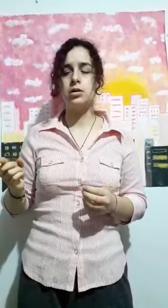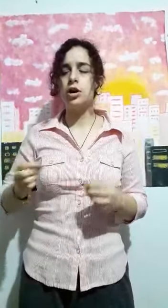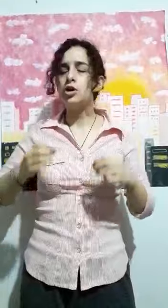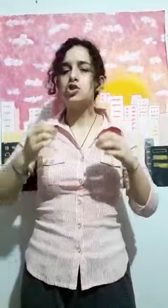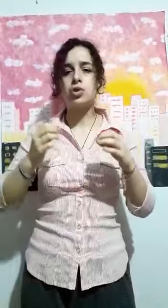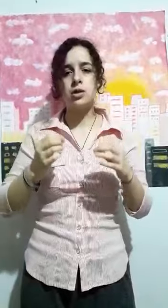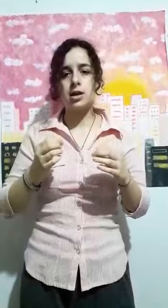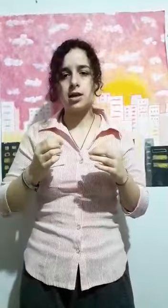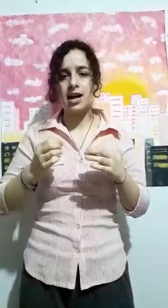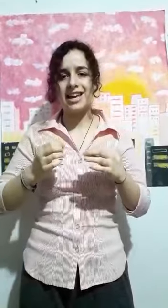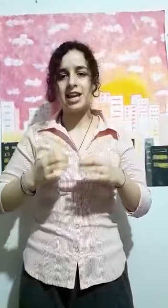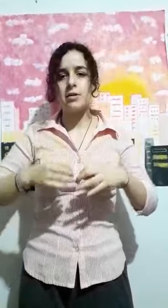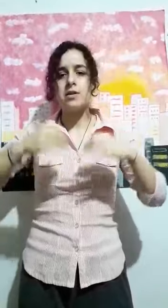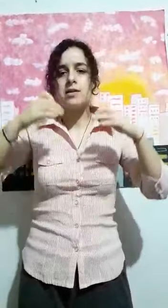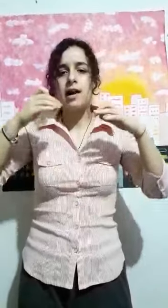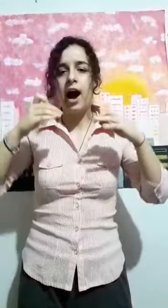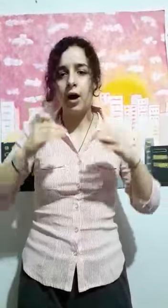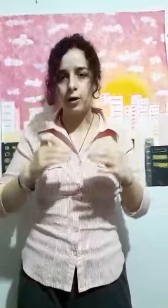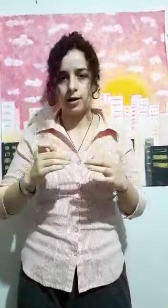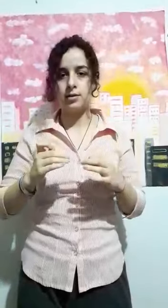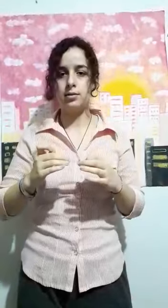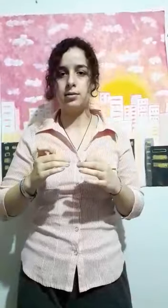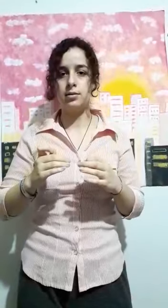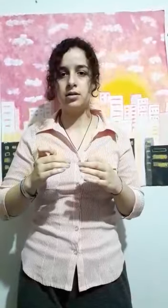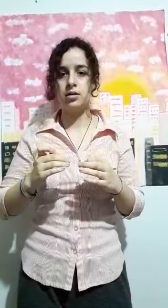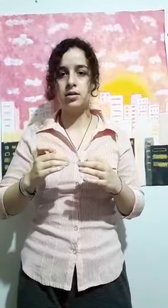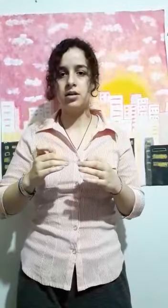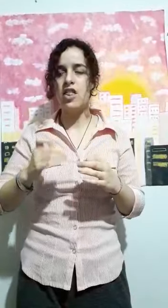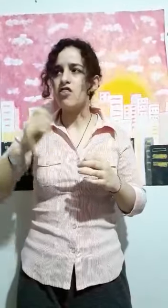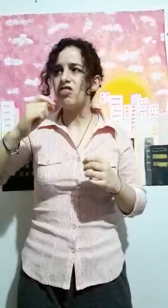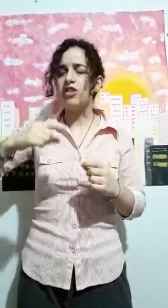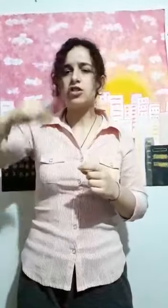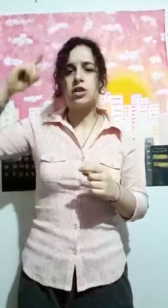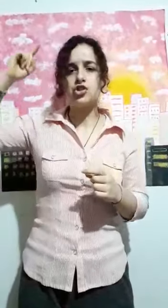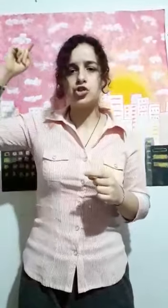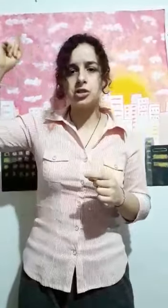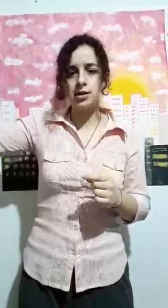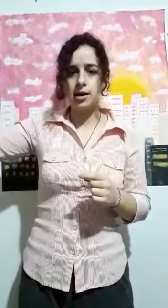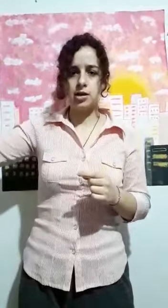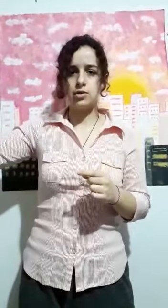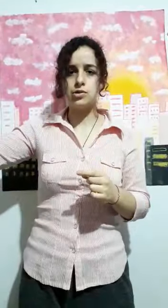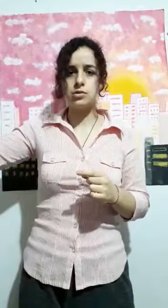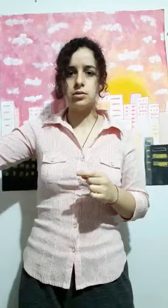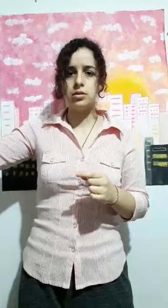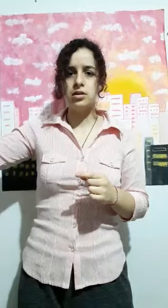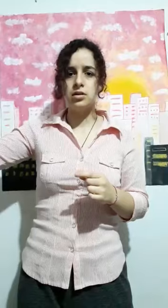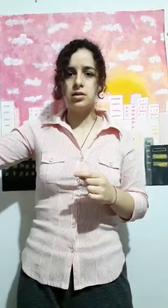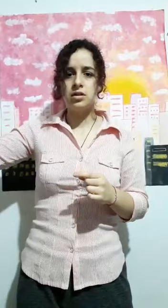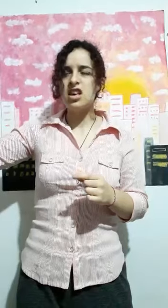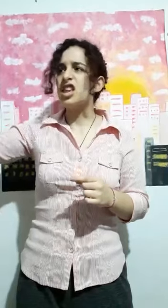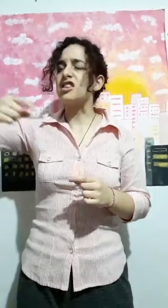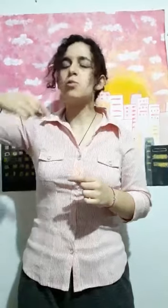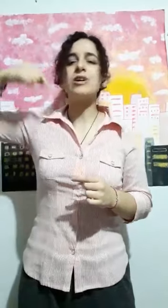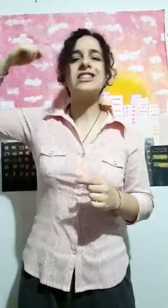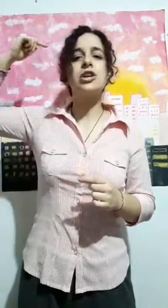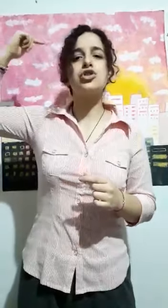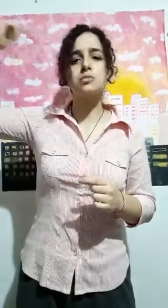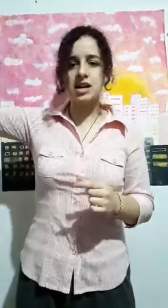Soy una niña que quiere vivir ahora, dentro de esos siete años y cincuenta años más